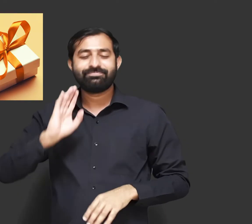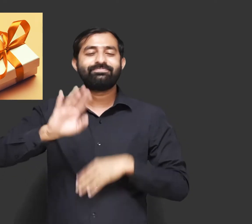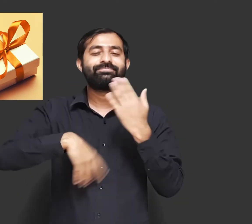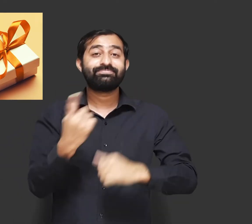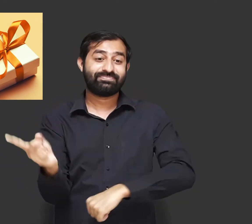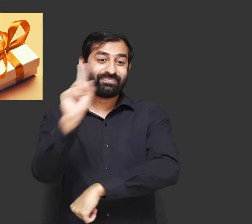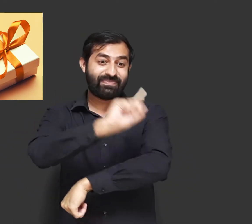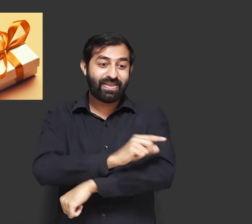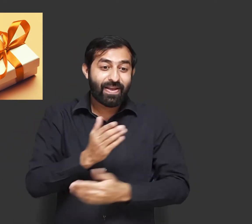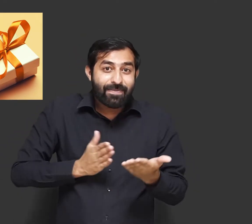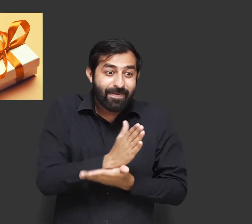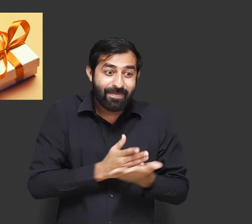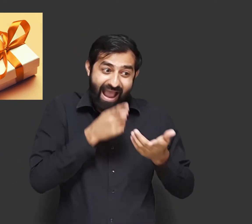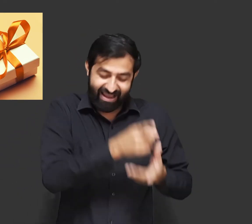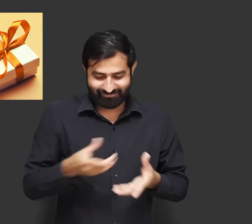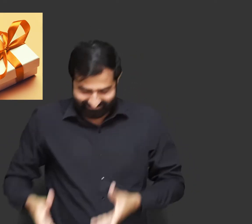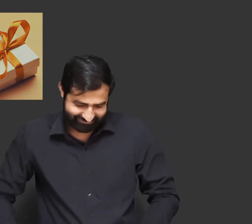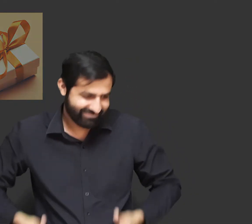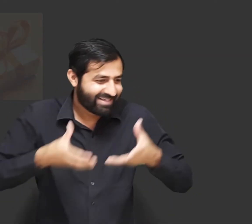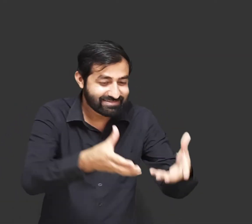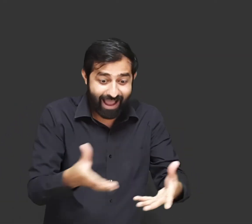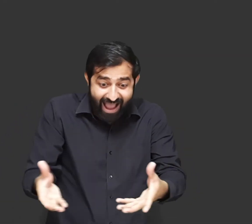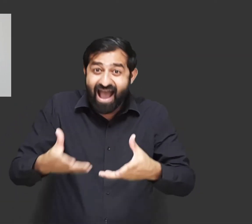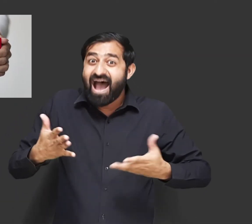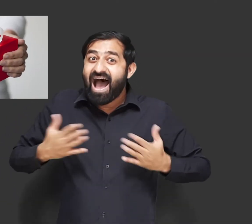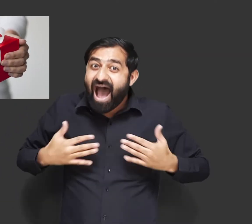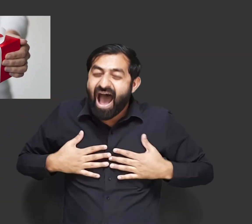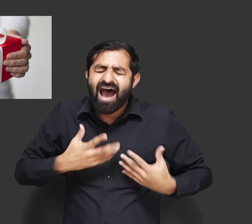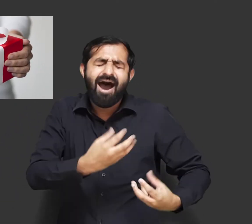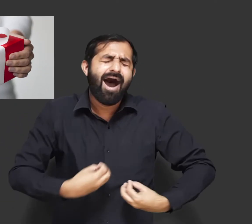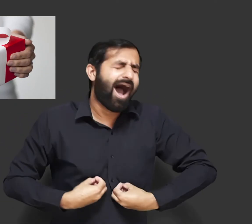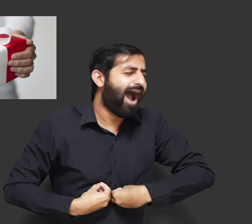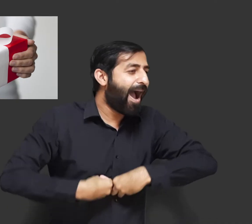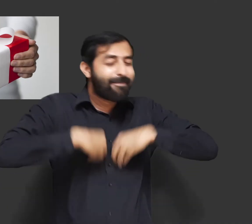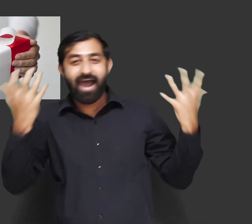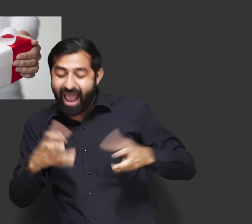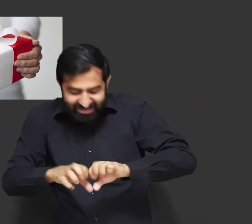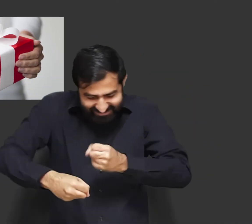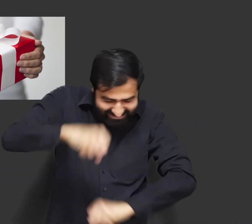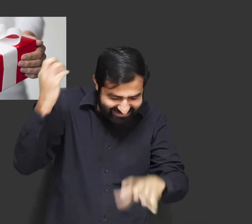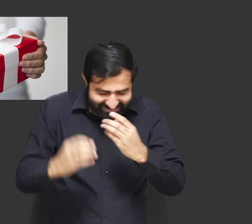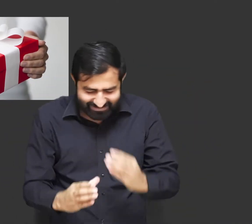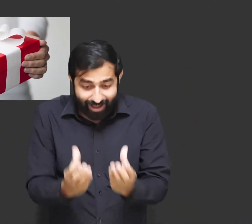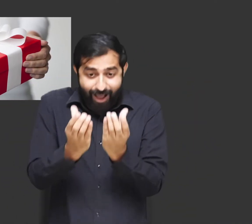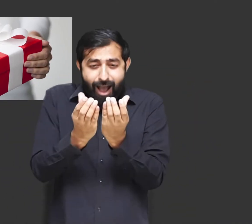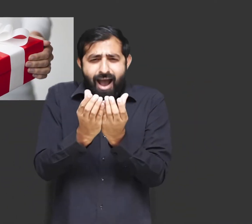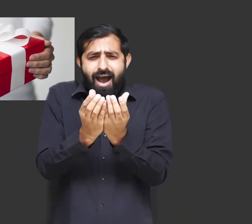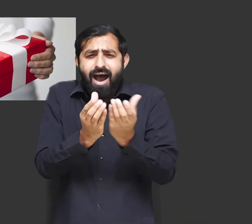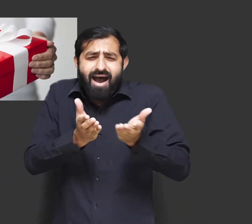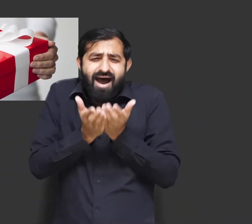तयार कर लिया उन्होंने अपने बेटे के जन्म दिन पर उसे वह उपहार दिया वह उपहार लेकर बेटा बहुत खुश हुआ उसने खुशी से वह